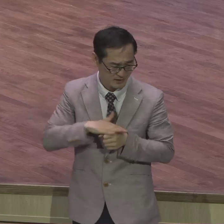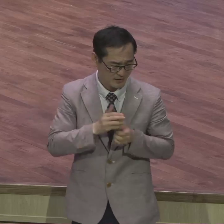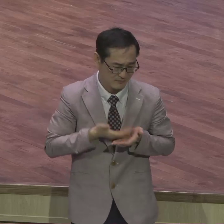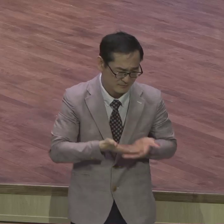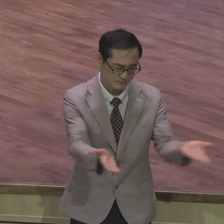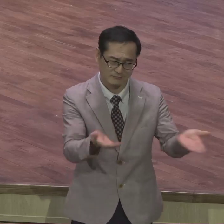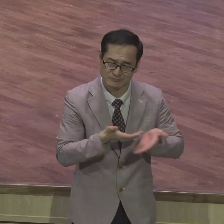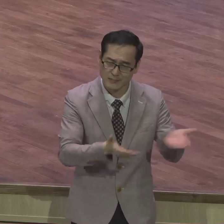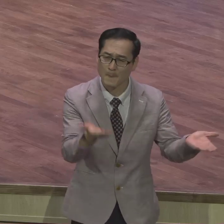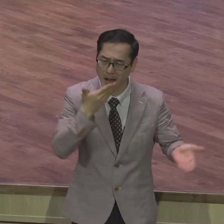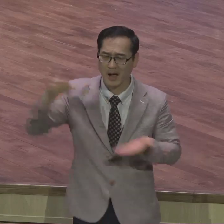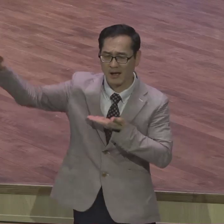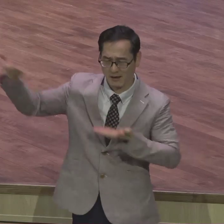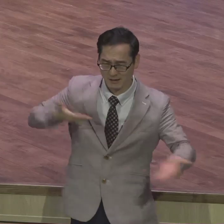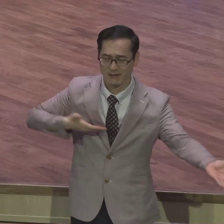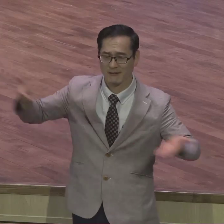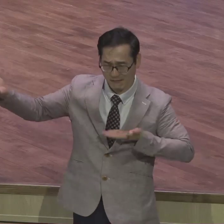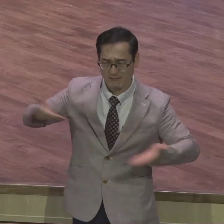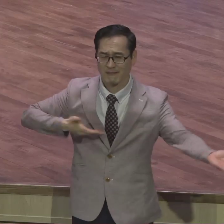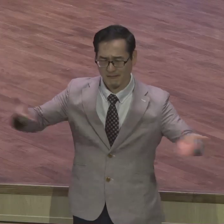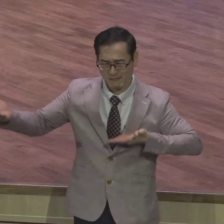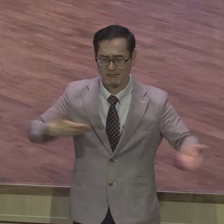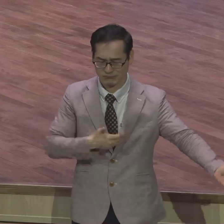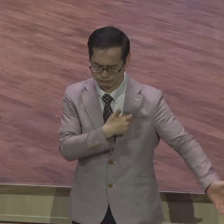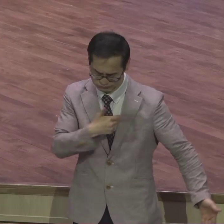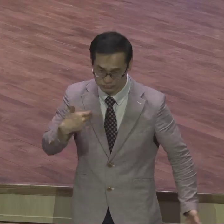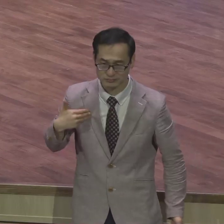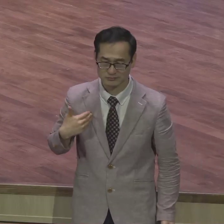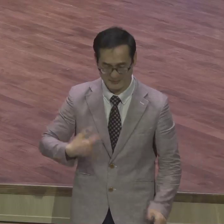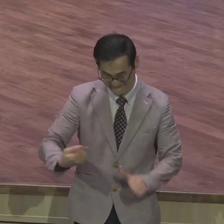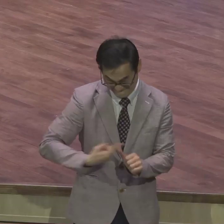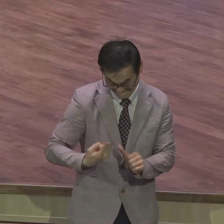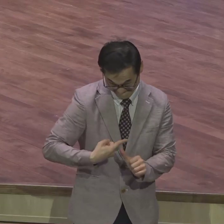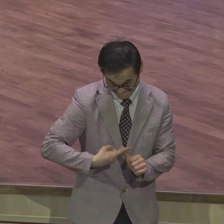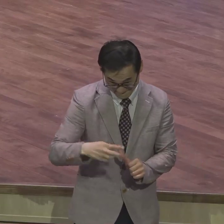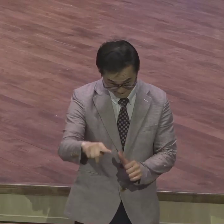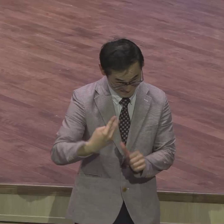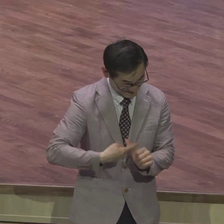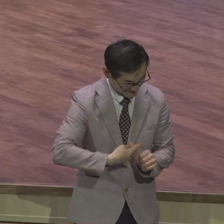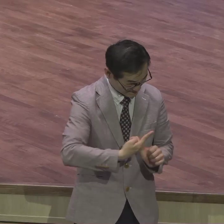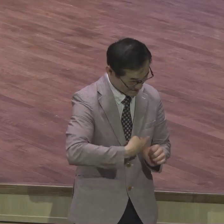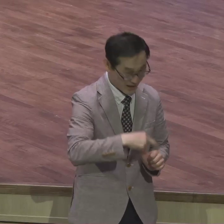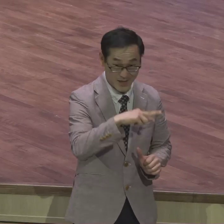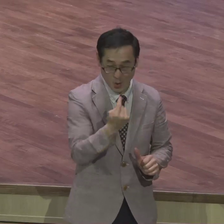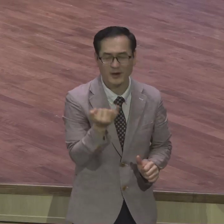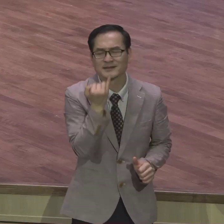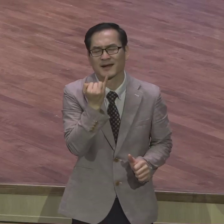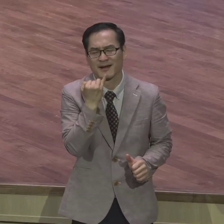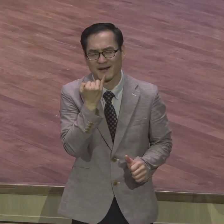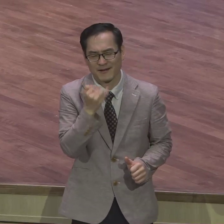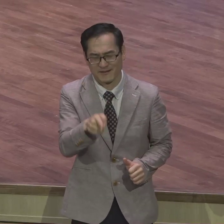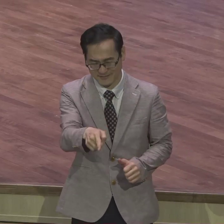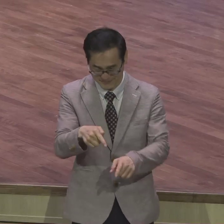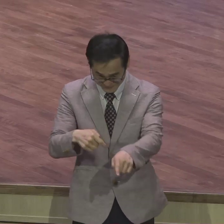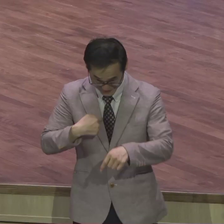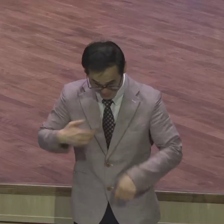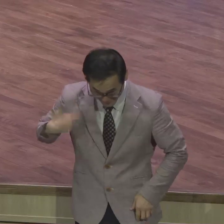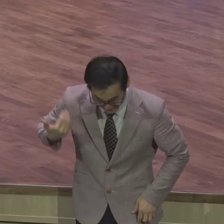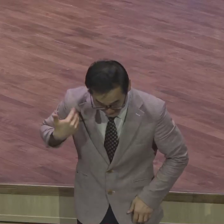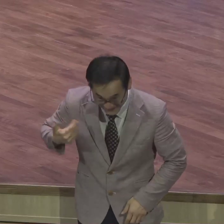누구에게나 줄 수 있어요 심지어 나를 요구를 하고 나를 비방해도 괜찮아 그 사람이 나를 잘 몰라서 그래 넓은 마음으로